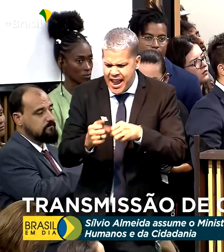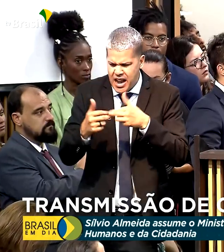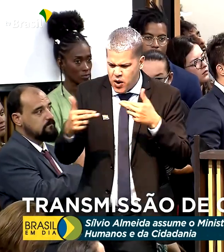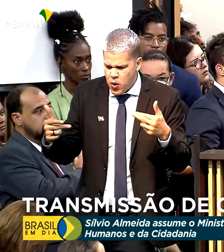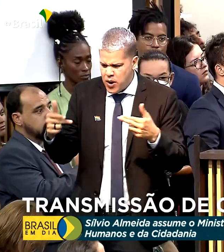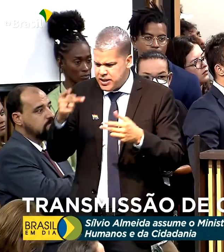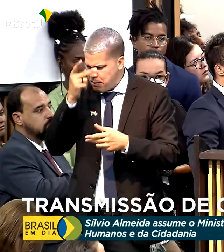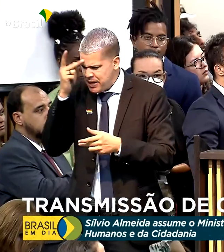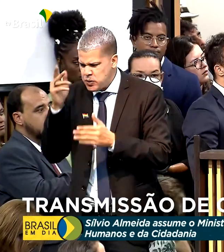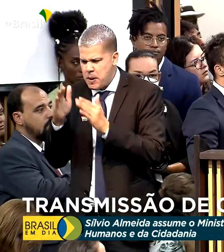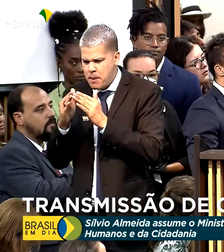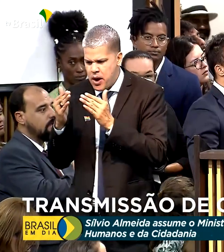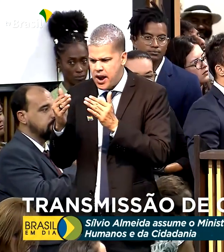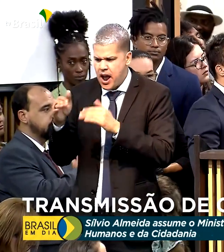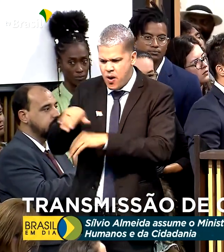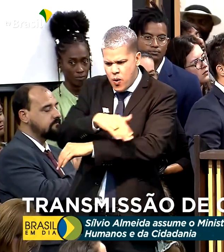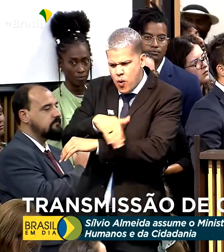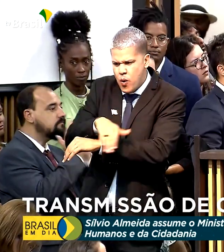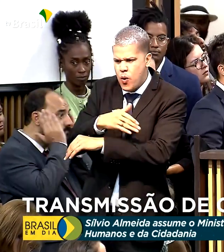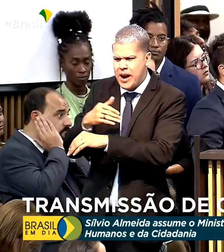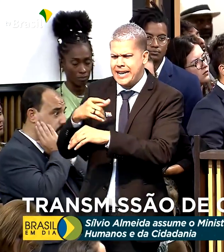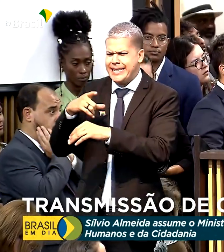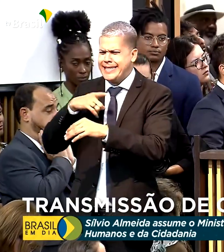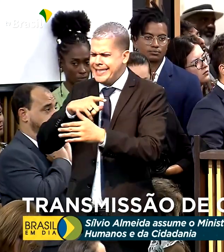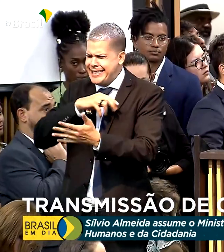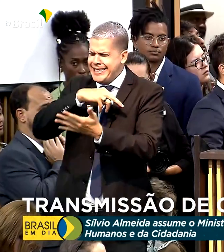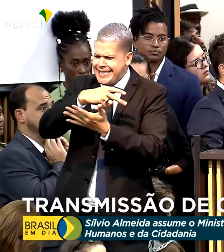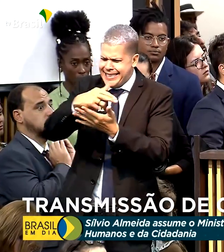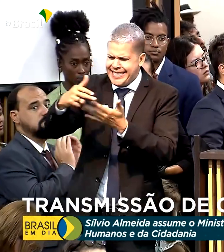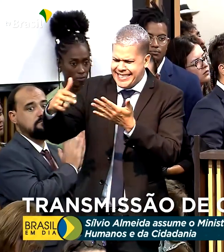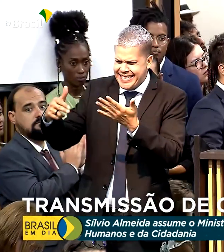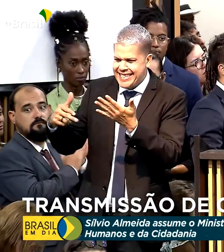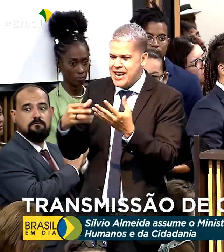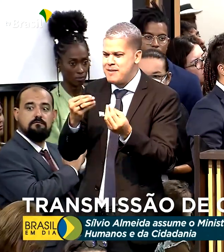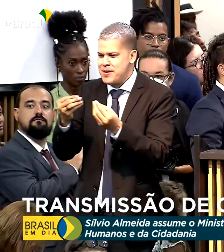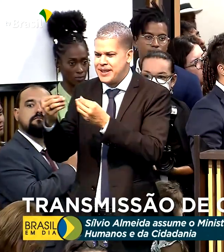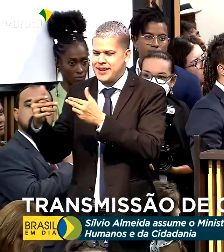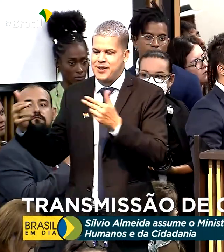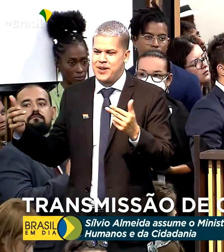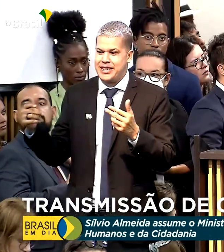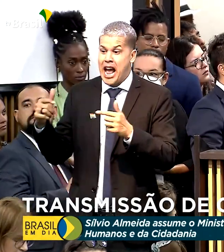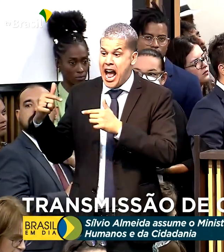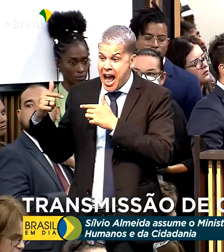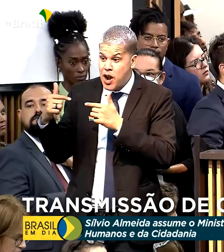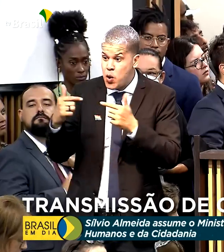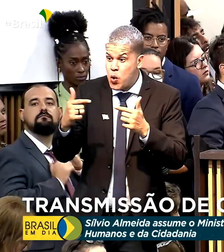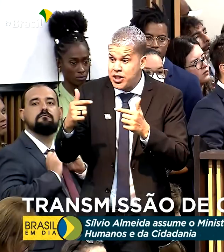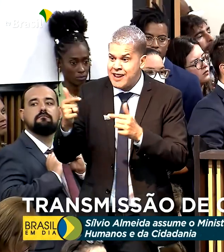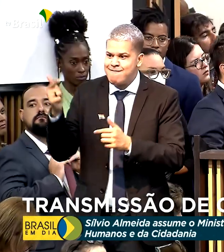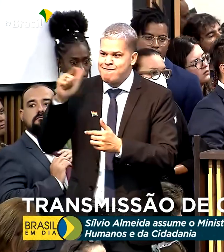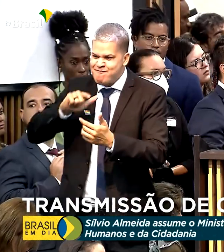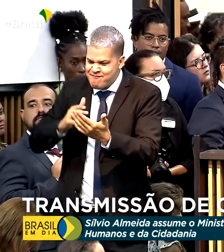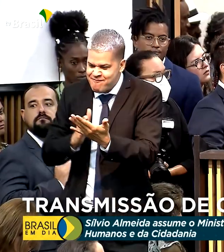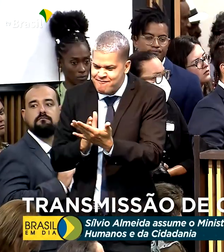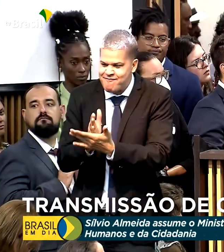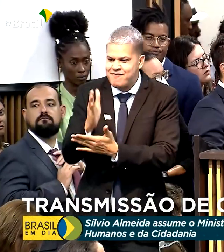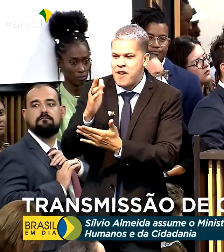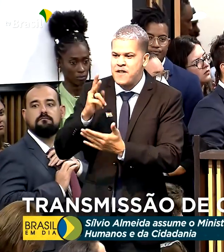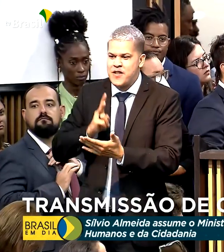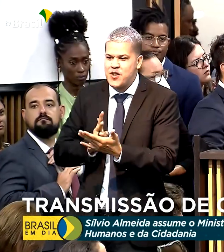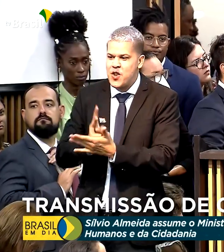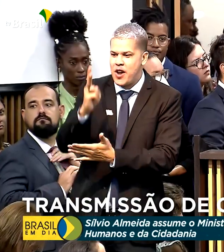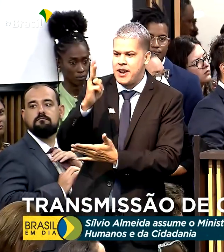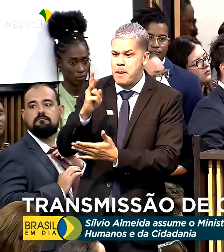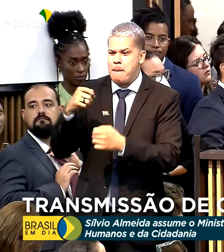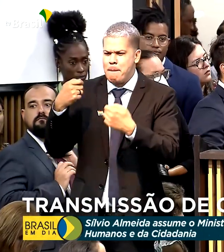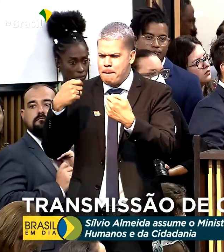agressão contra todos os excluídos e marginalidades da nossa sociedade. Para que essa luta prospere, é preciso reconstruir